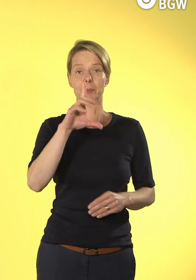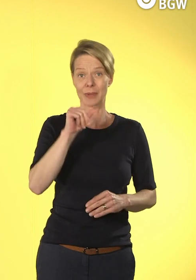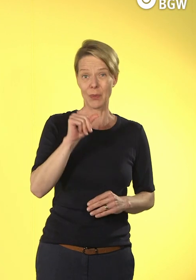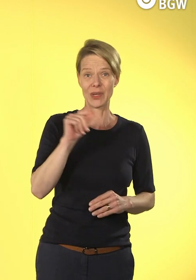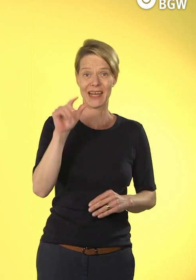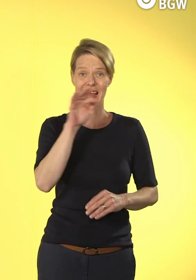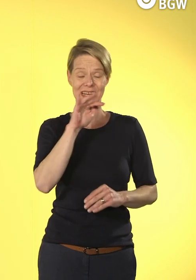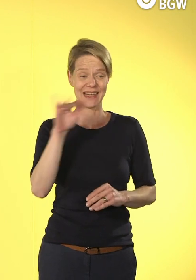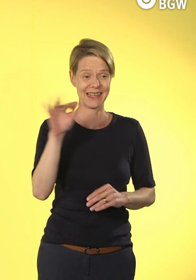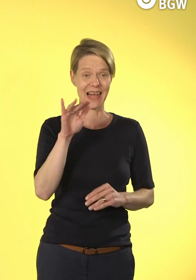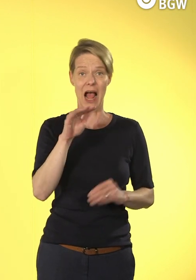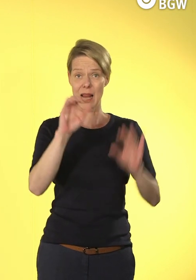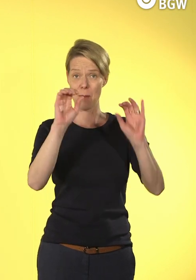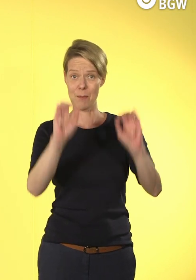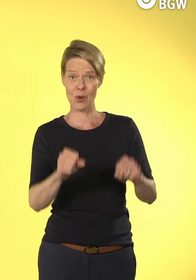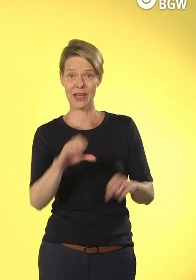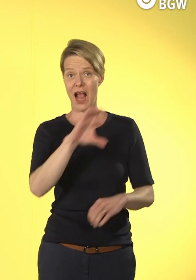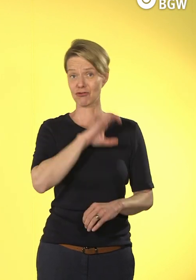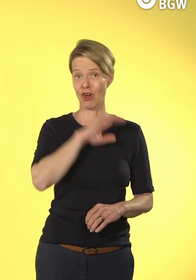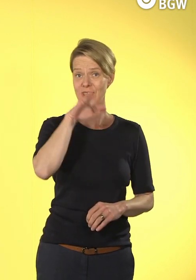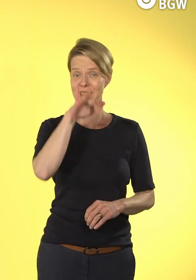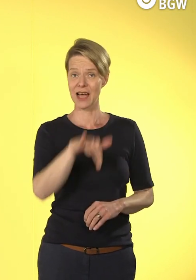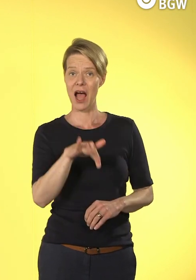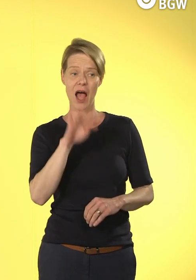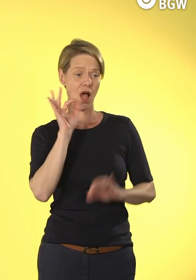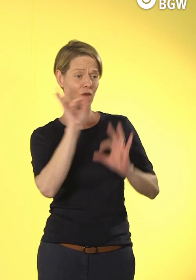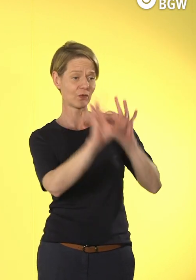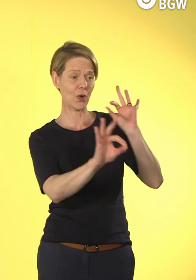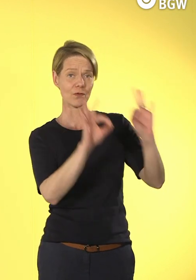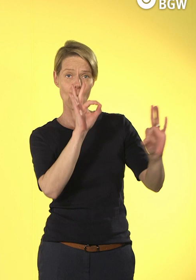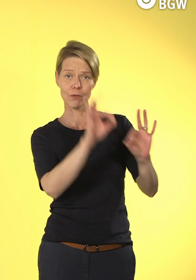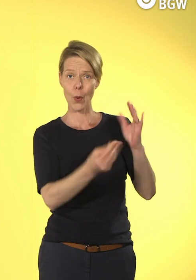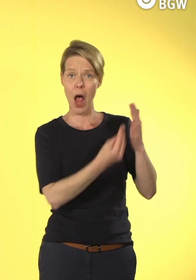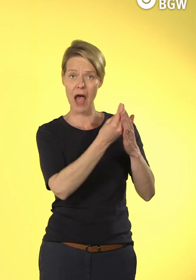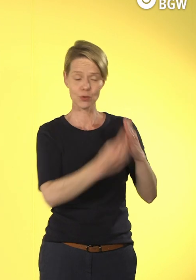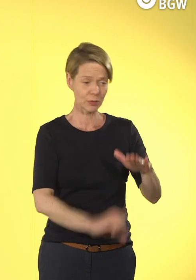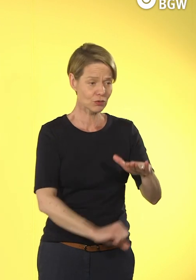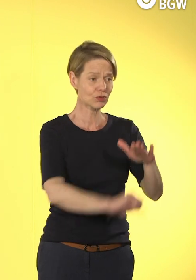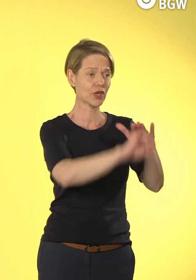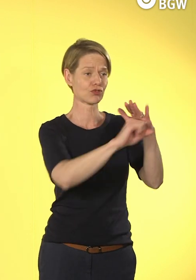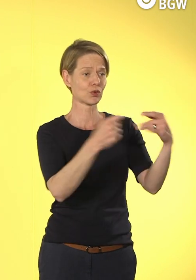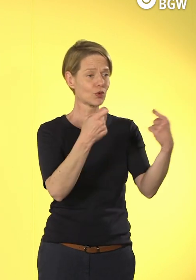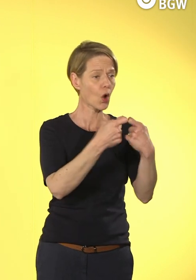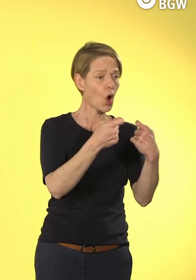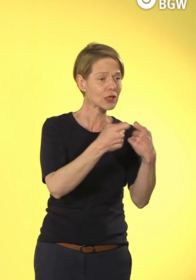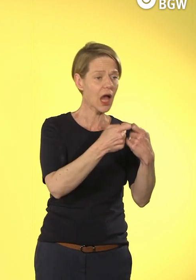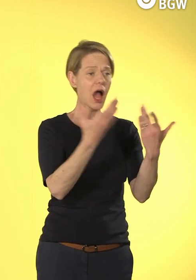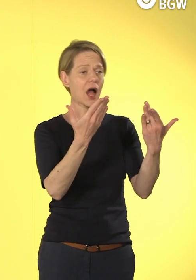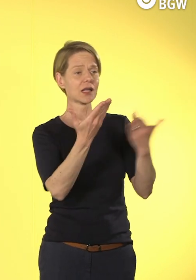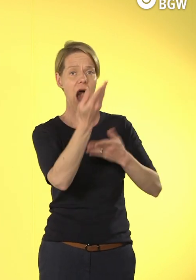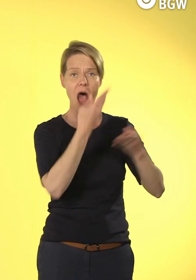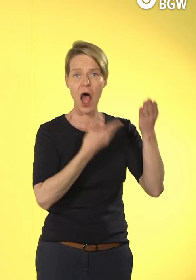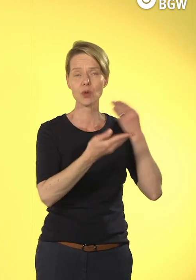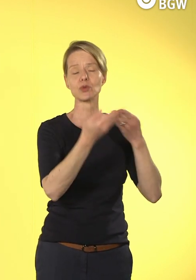der Möglichkeit, die uns jetzt die Digitalisierung bereitstellen, wenn wir damit unser Grundanliegen